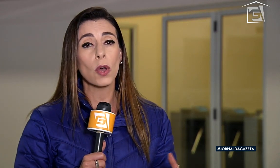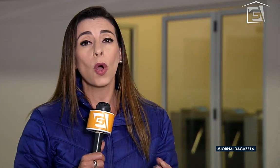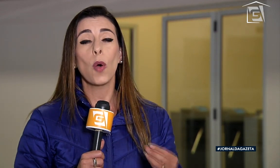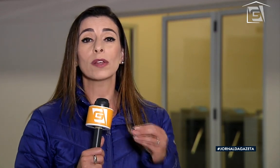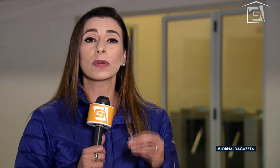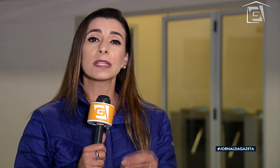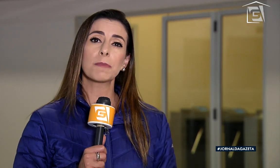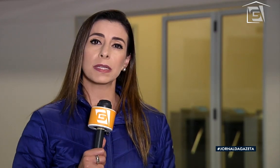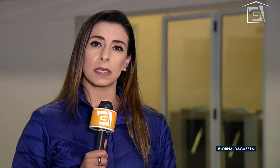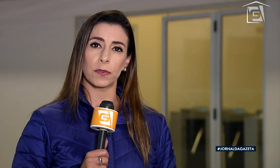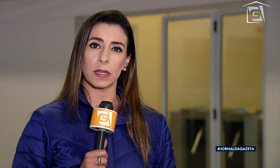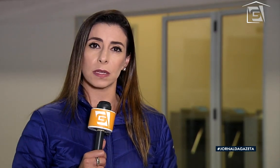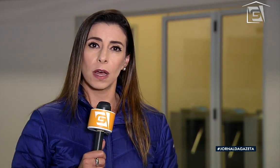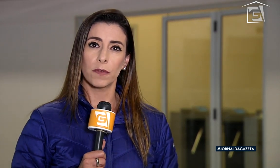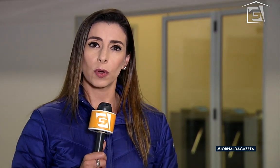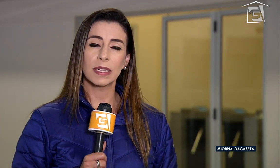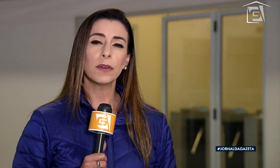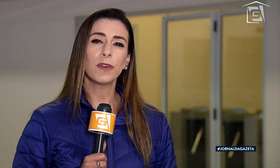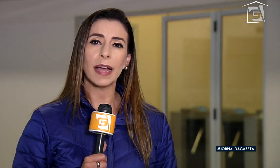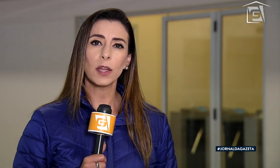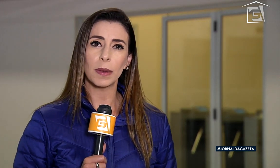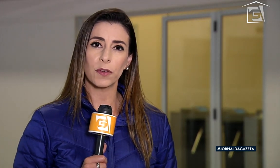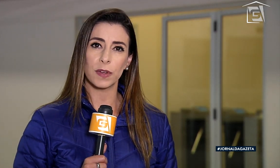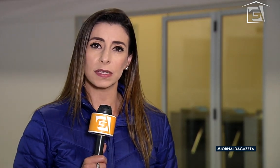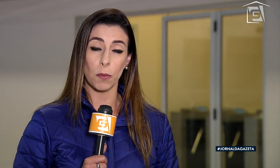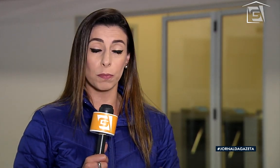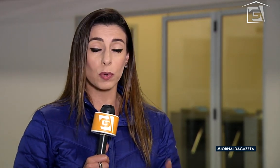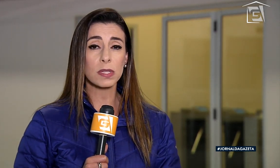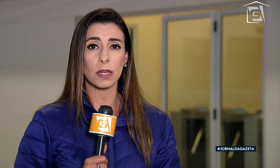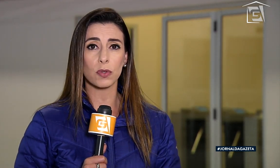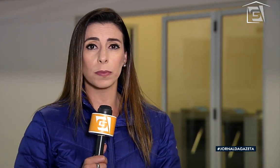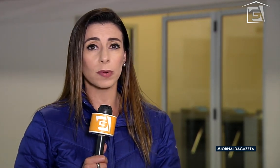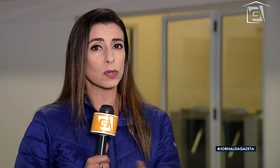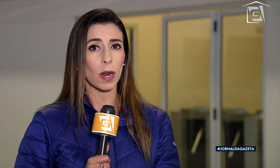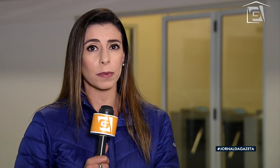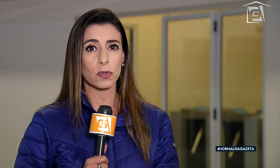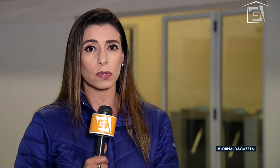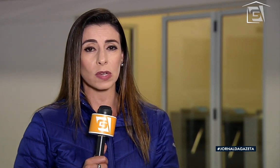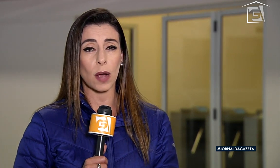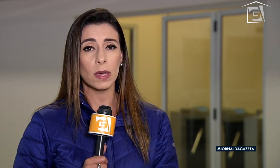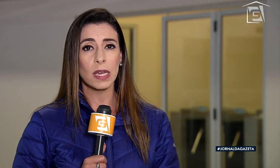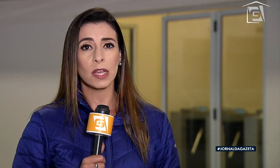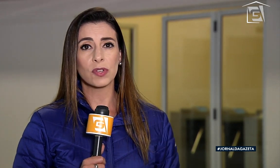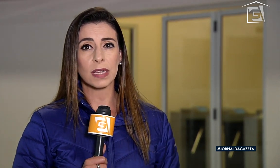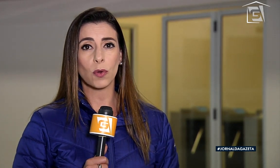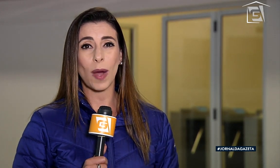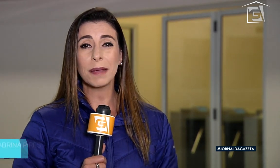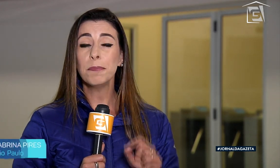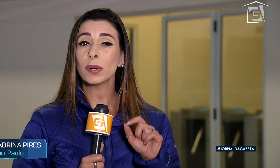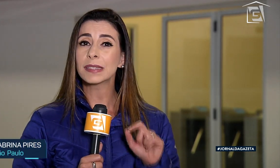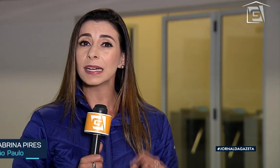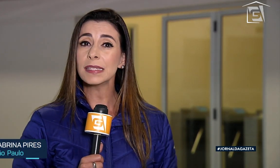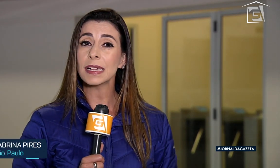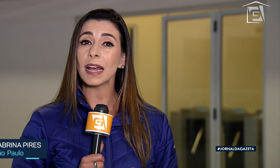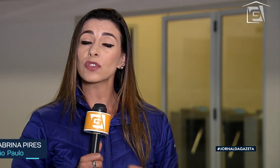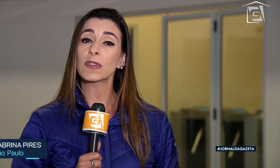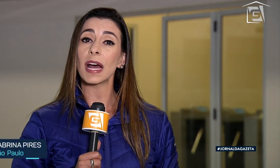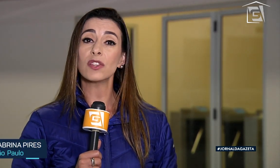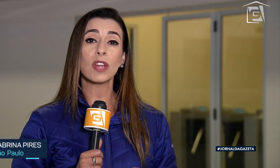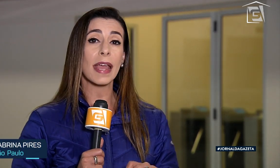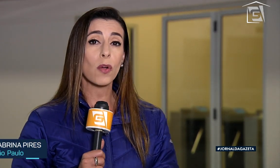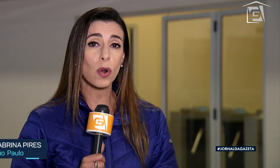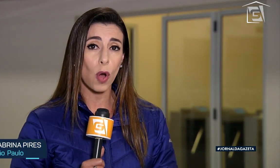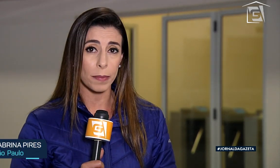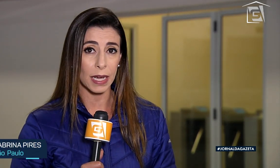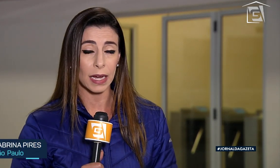programas ou ações específicas. Falou que não vai ter uma definição brusca sobre o isolamento social e destacou a importância da